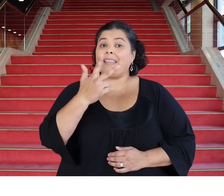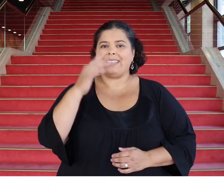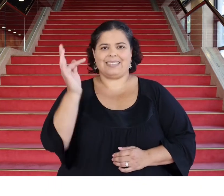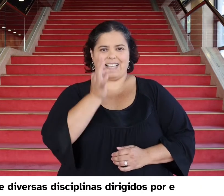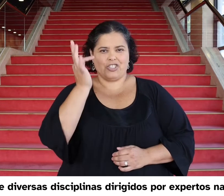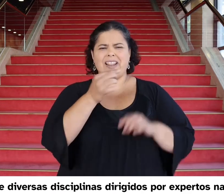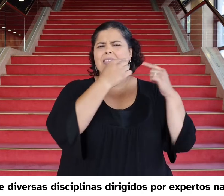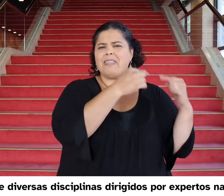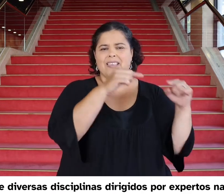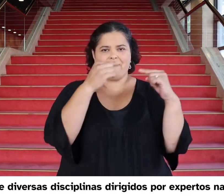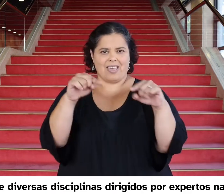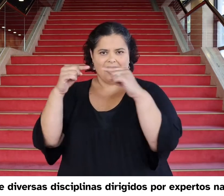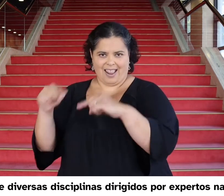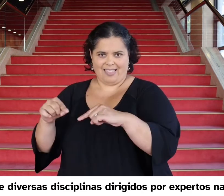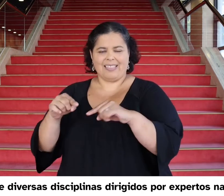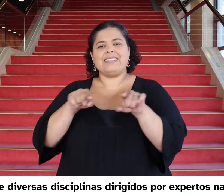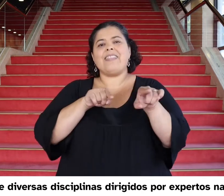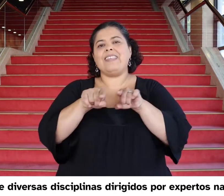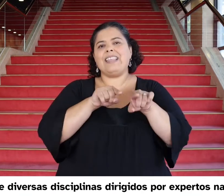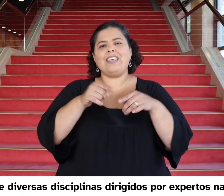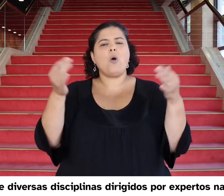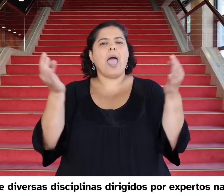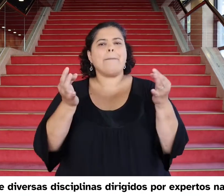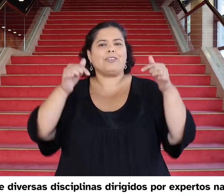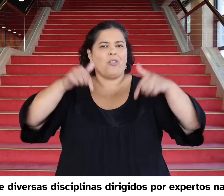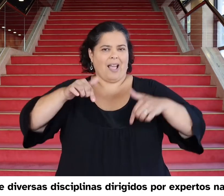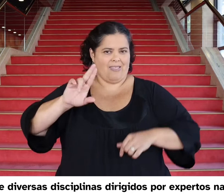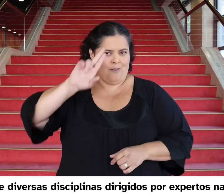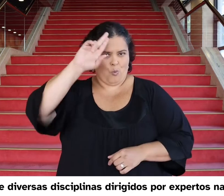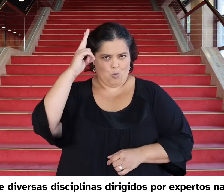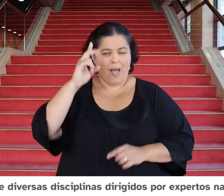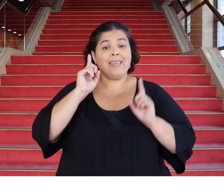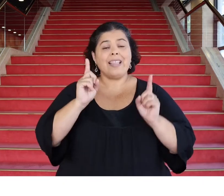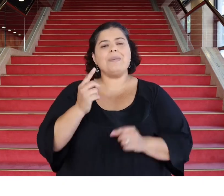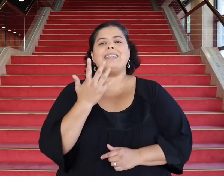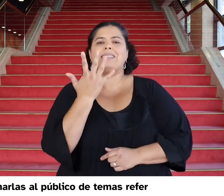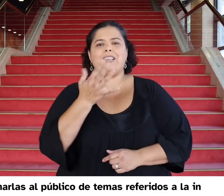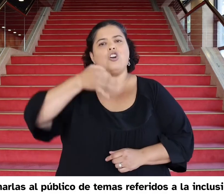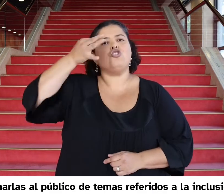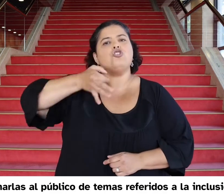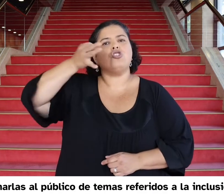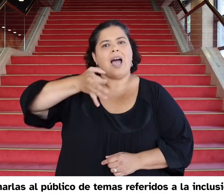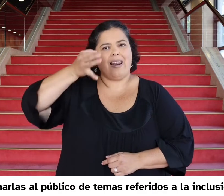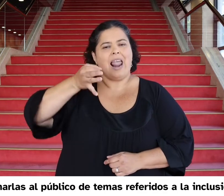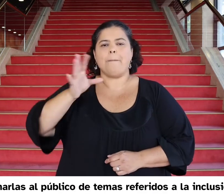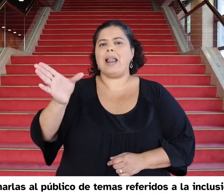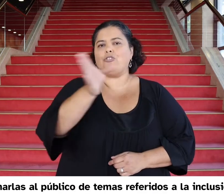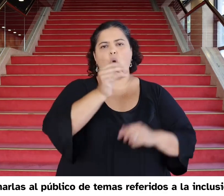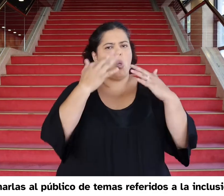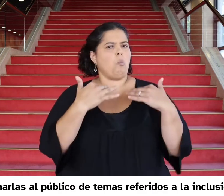Tres talleres de diversas disciplinas dirigidos por expertos nacionales y cinco charlas al público de temas referidos